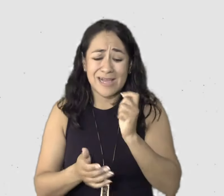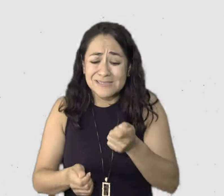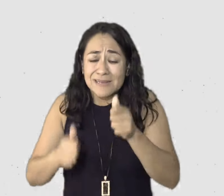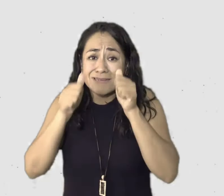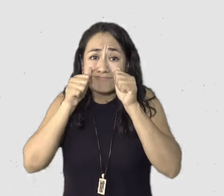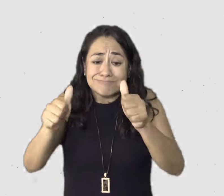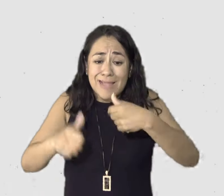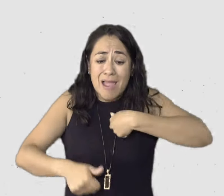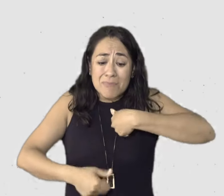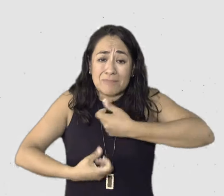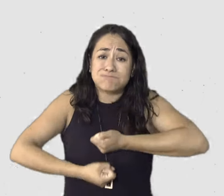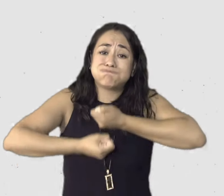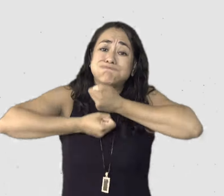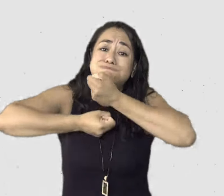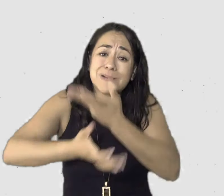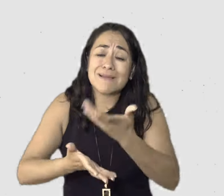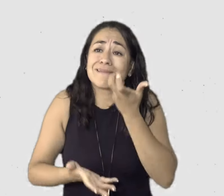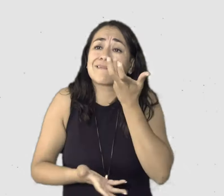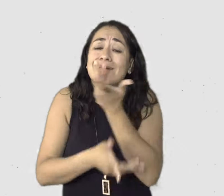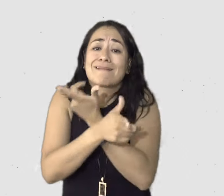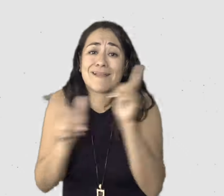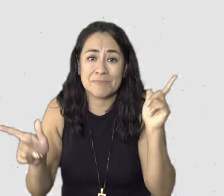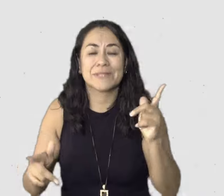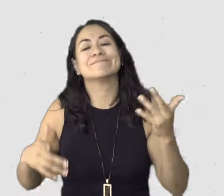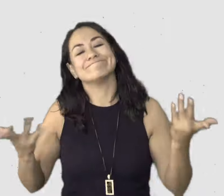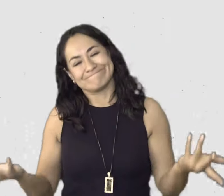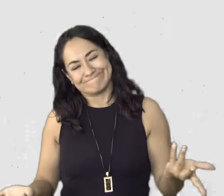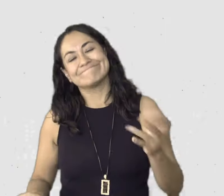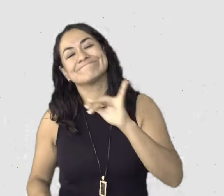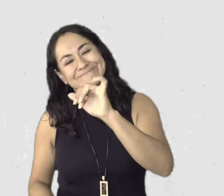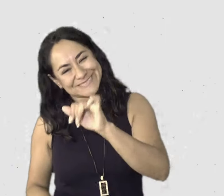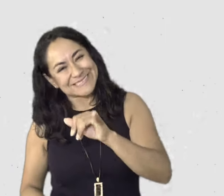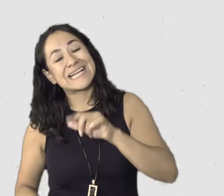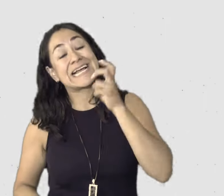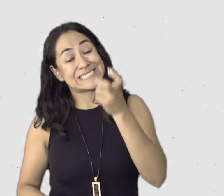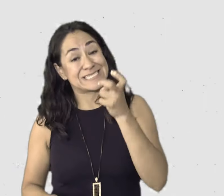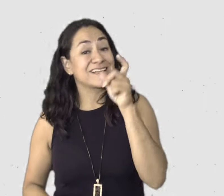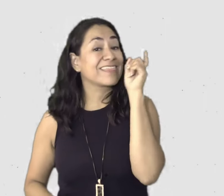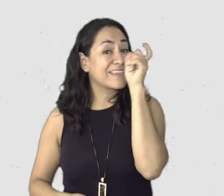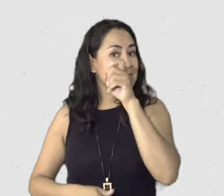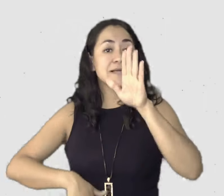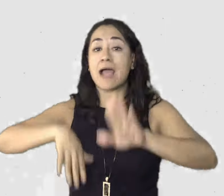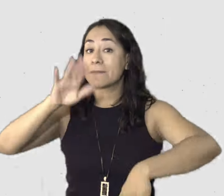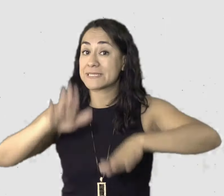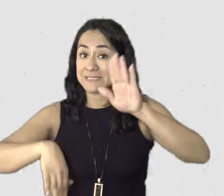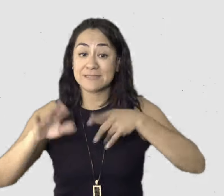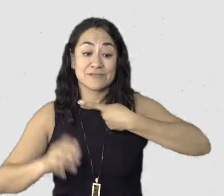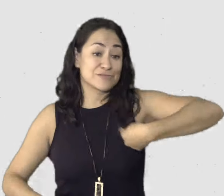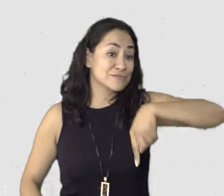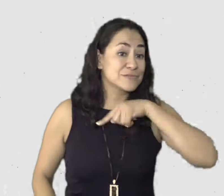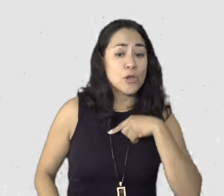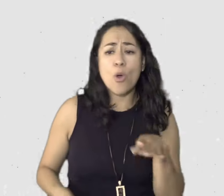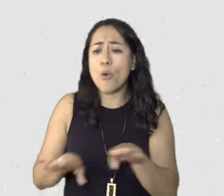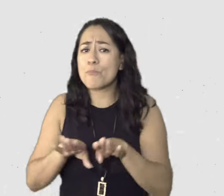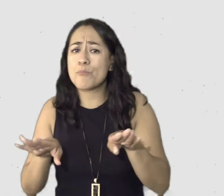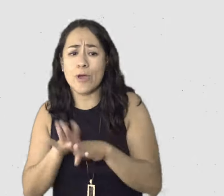reto, ¿no? En esa parte. Y la verdad es que da miedo, da miedo mostrarnos vulnerables, o sea, socialmente no es